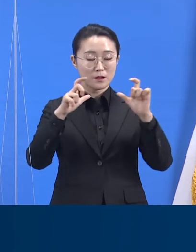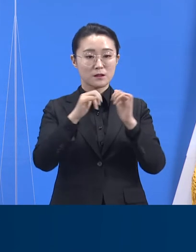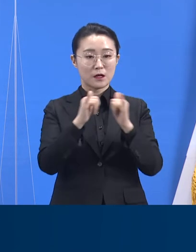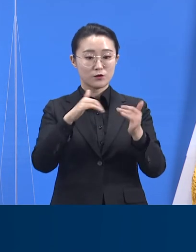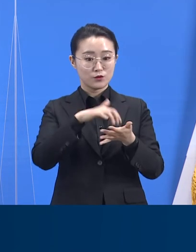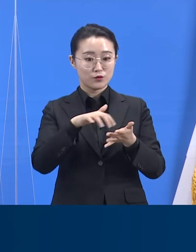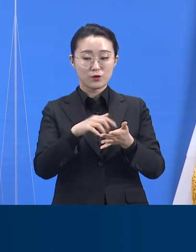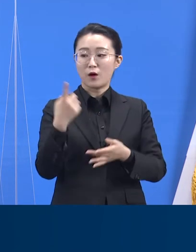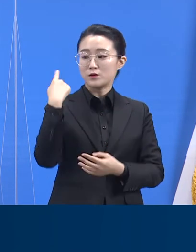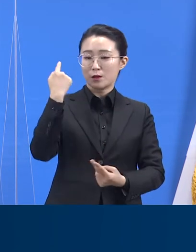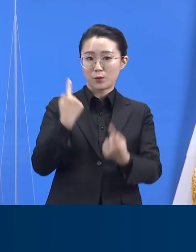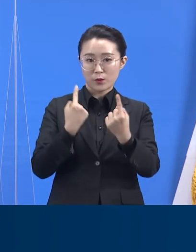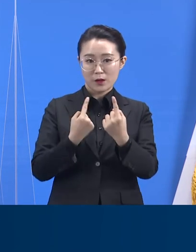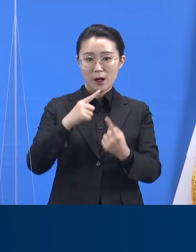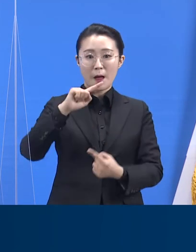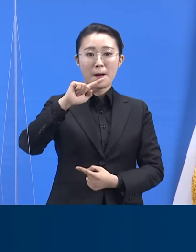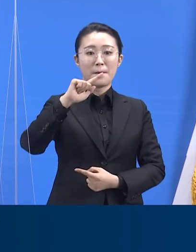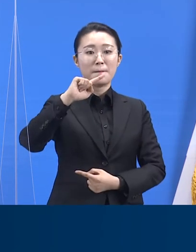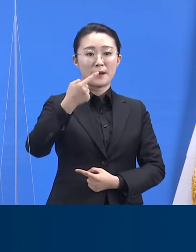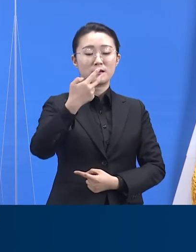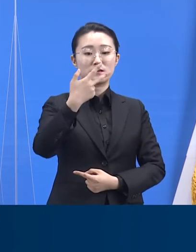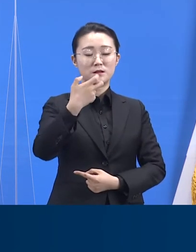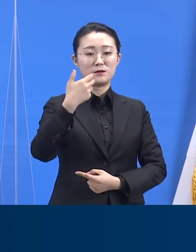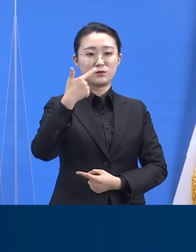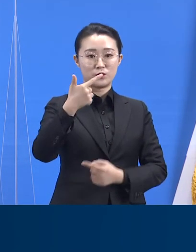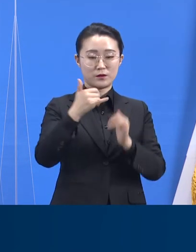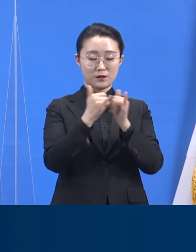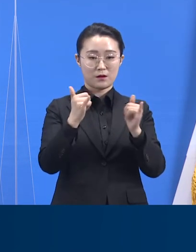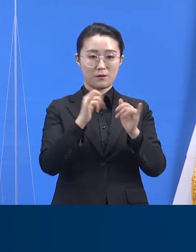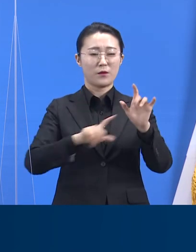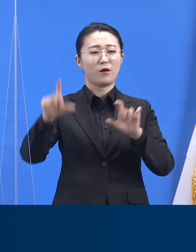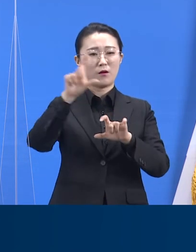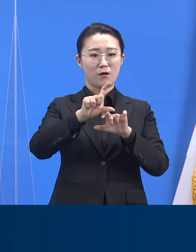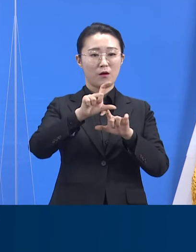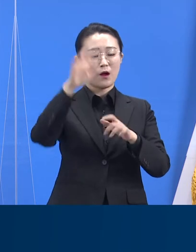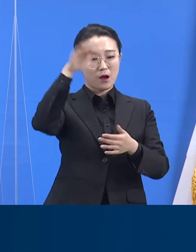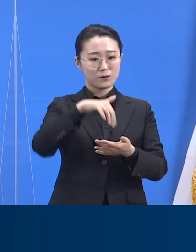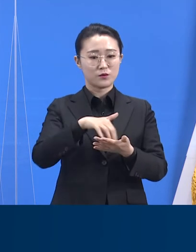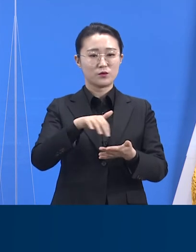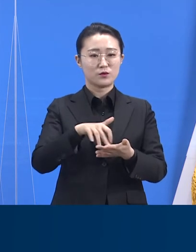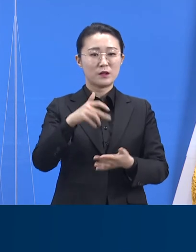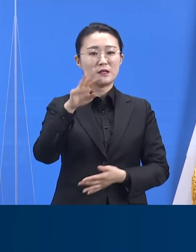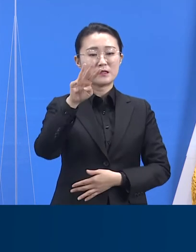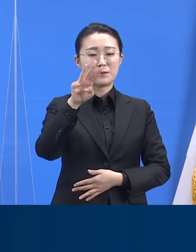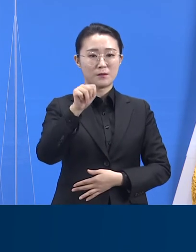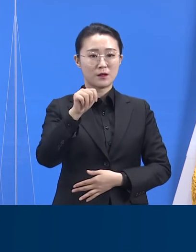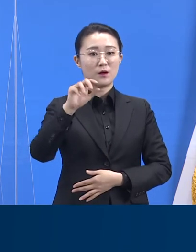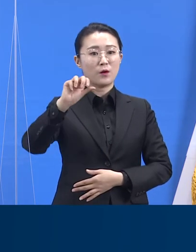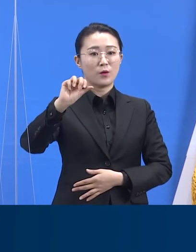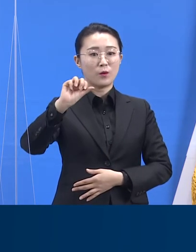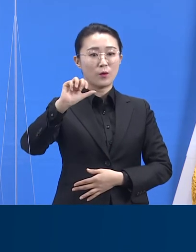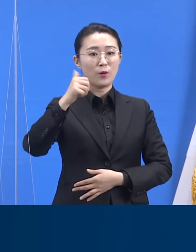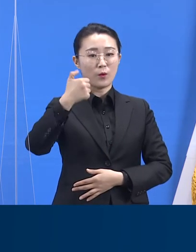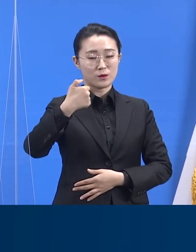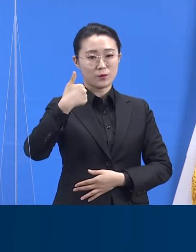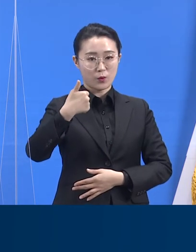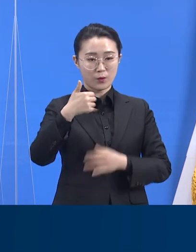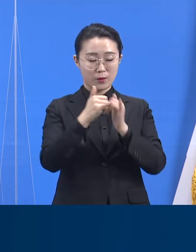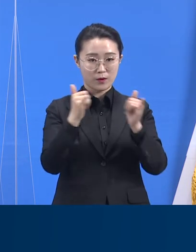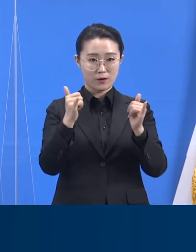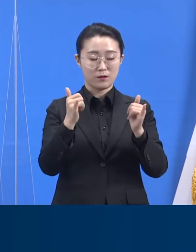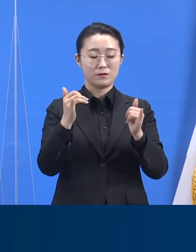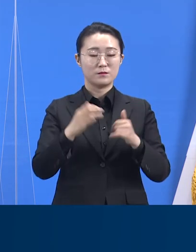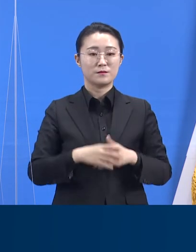대비 176명이 증가한 총 3만 559명으로 도내 27개 시군에서 확진자가